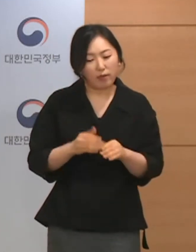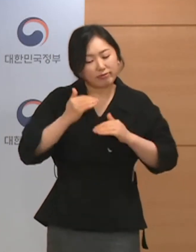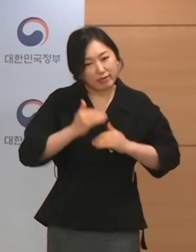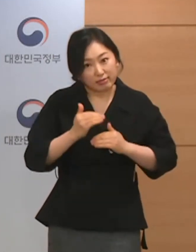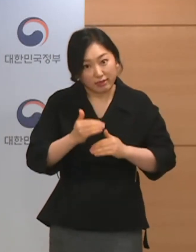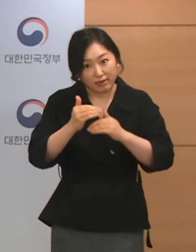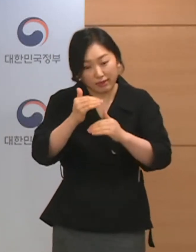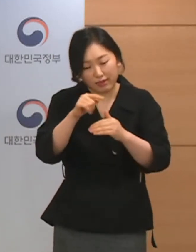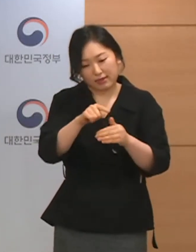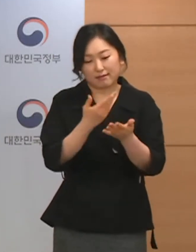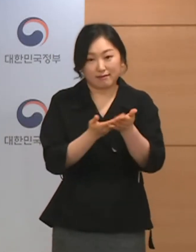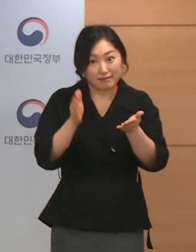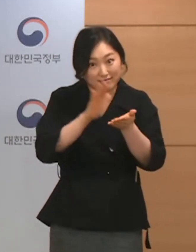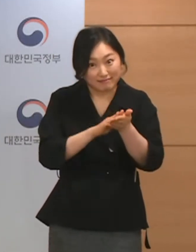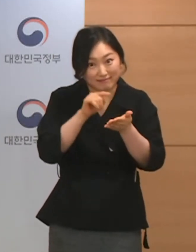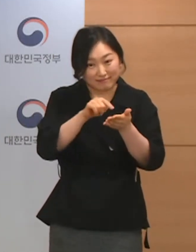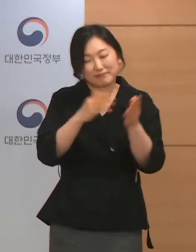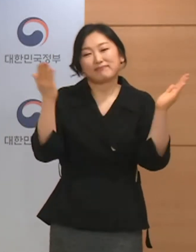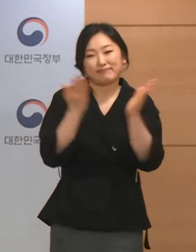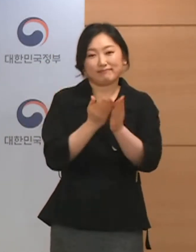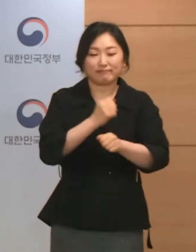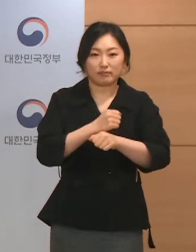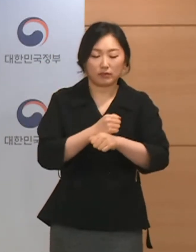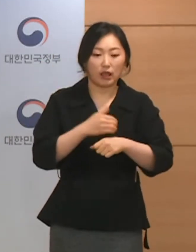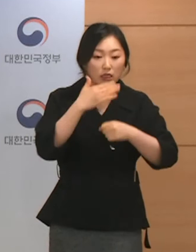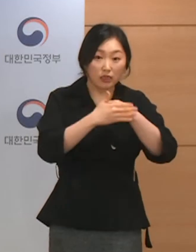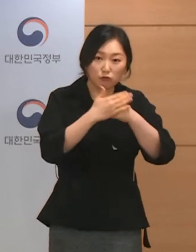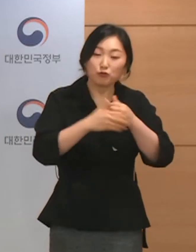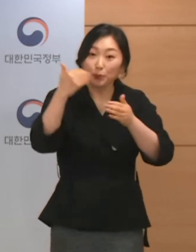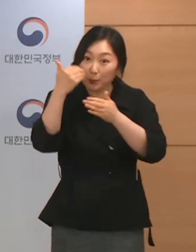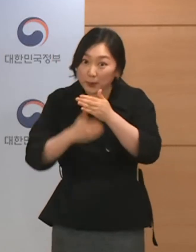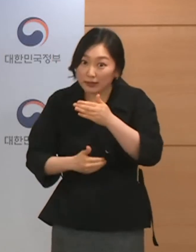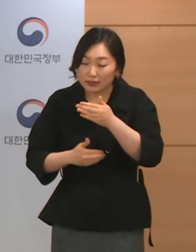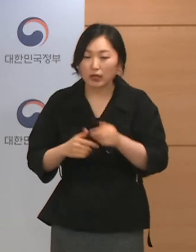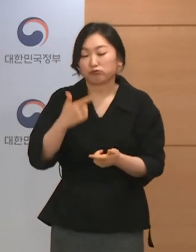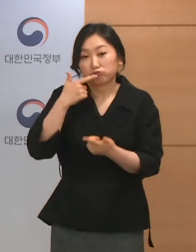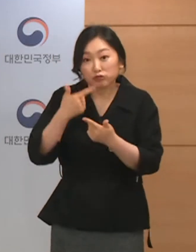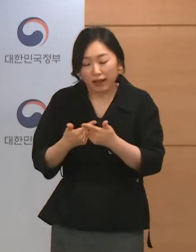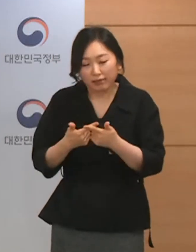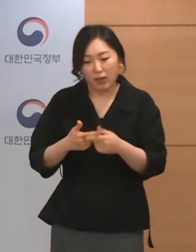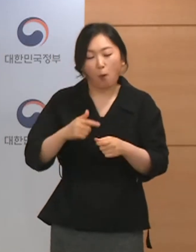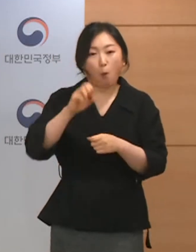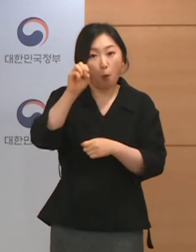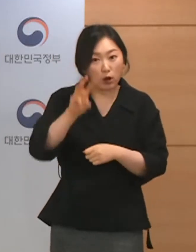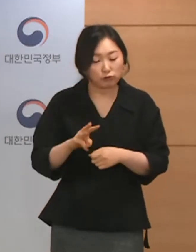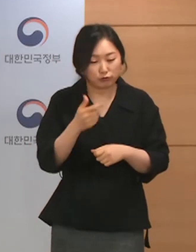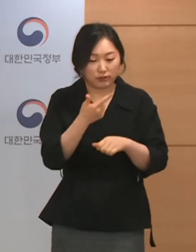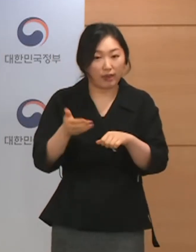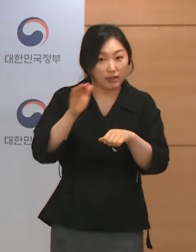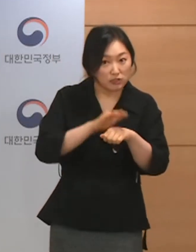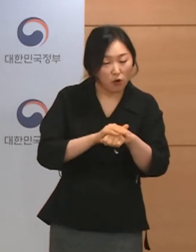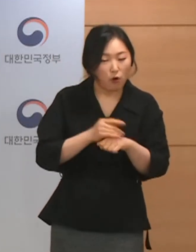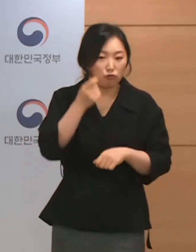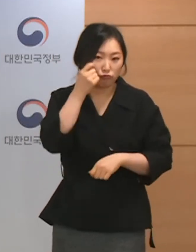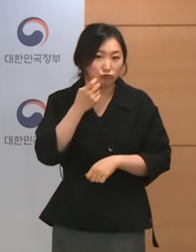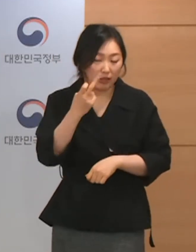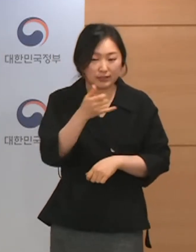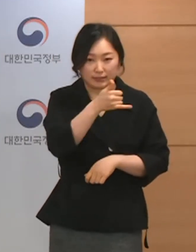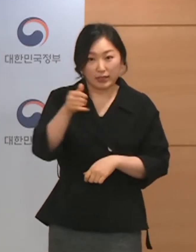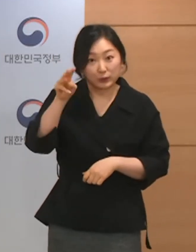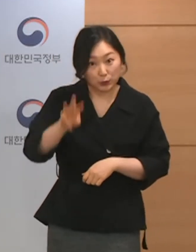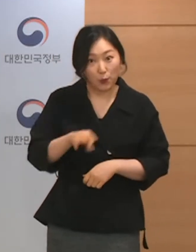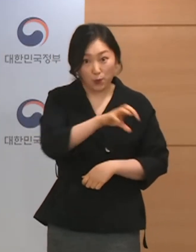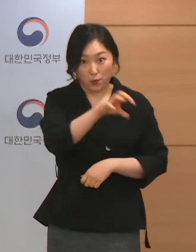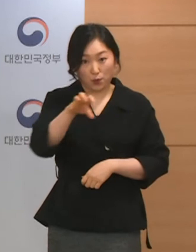적용하게 됩니다. 대구를 제외한 광역시, 부산, 광주, 대전, 울산, 세종 등은